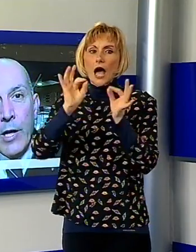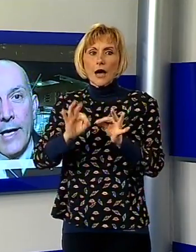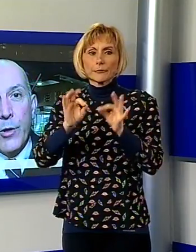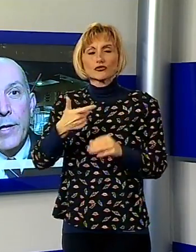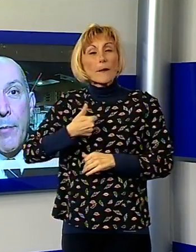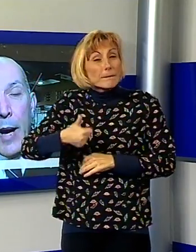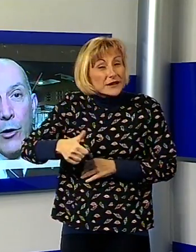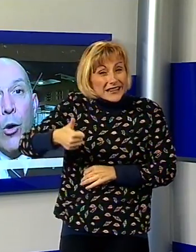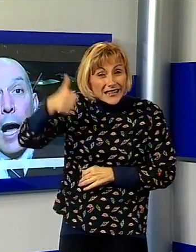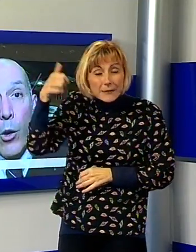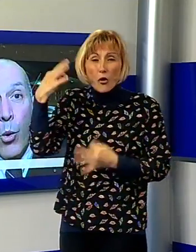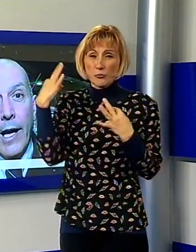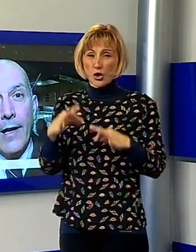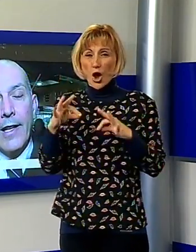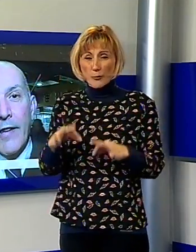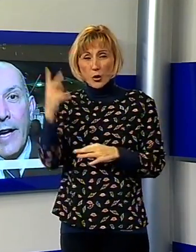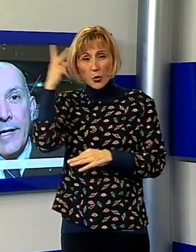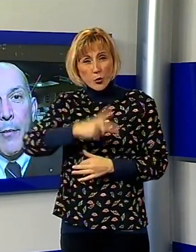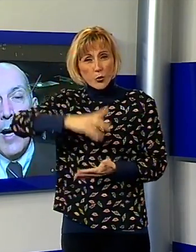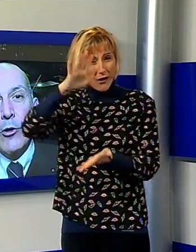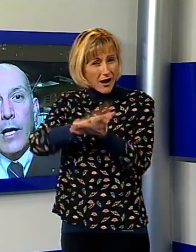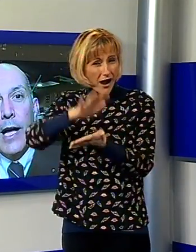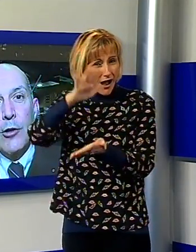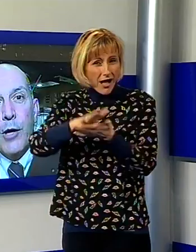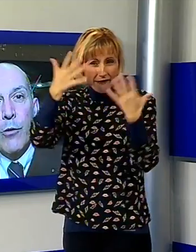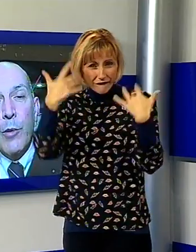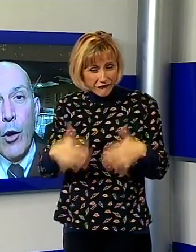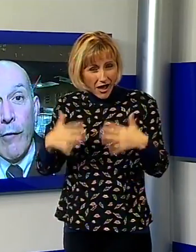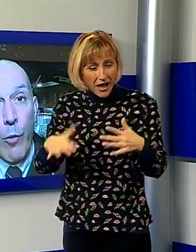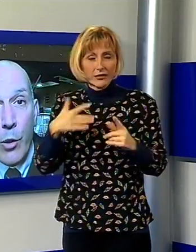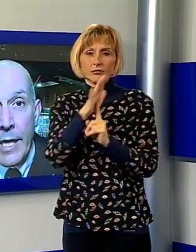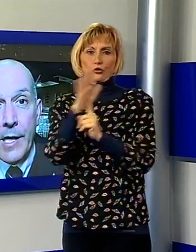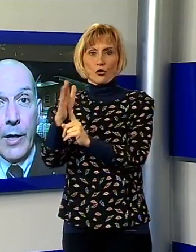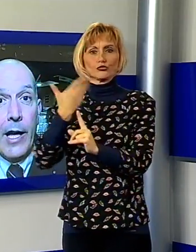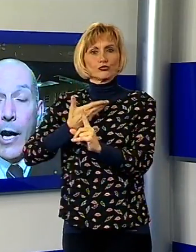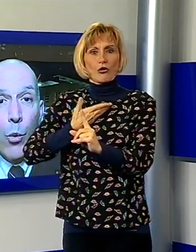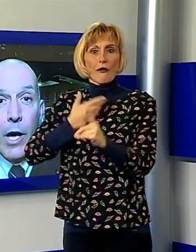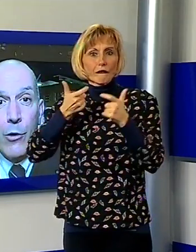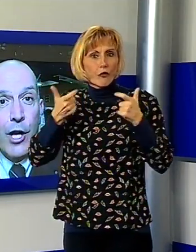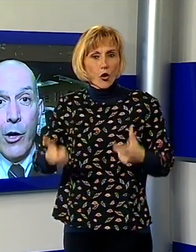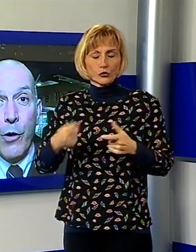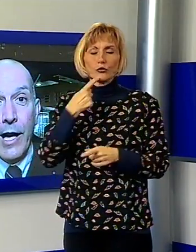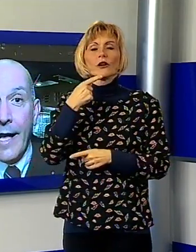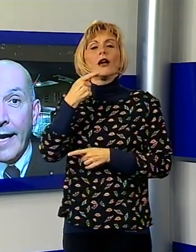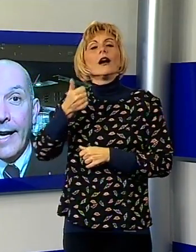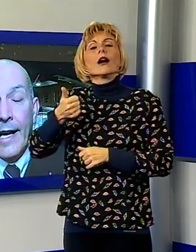testo stampato a Lucca, che venne stampato tra l'altro da un tipografo bolognese, perché a Lucca non c'era ancora la tecnica